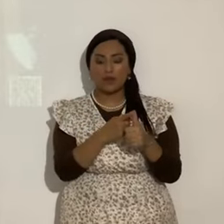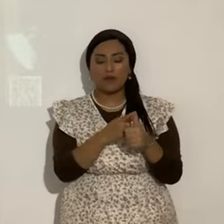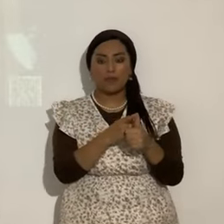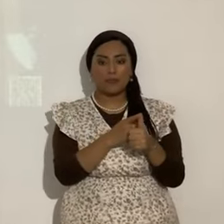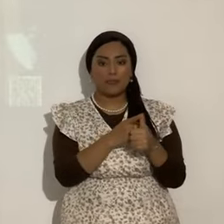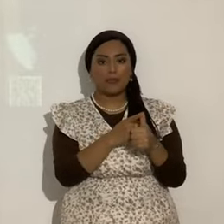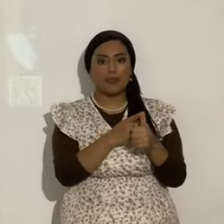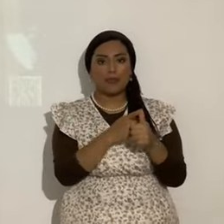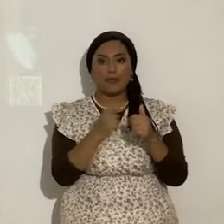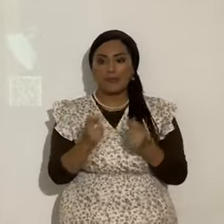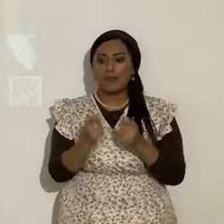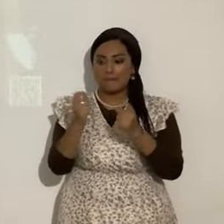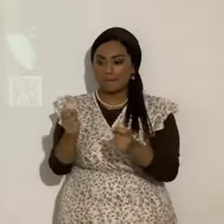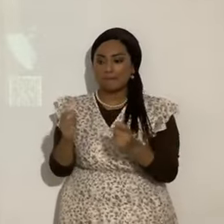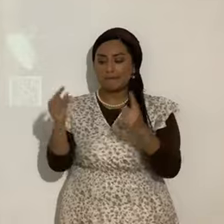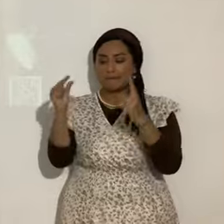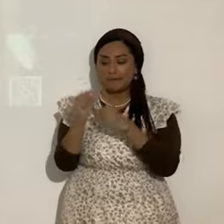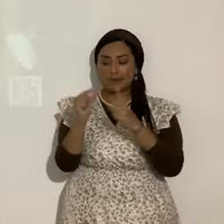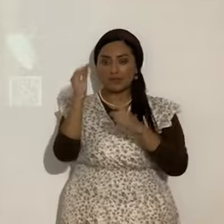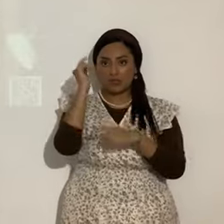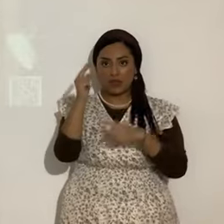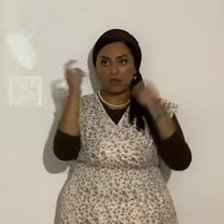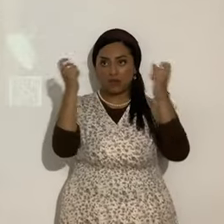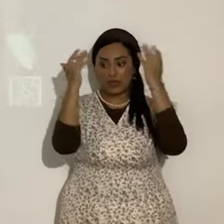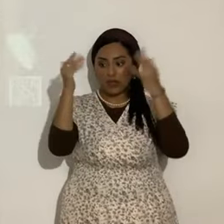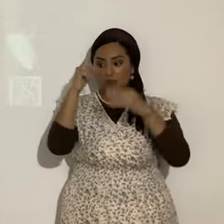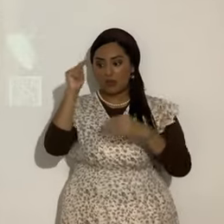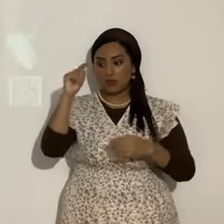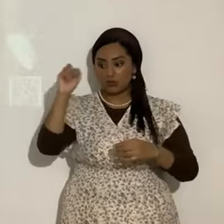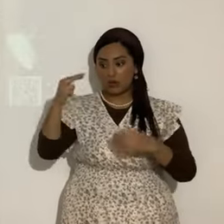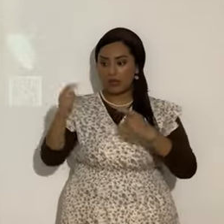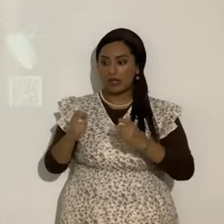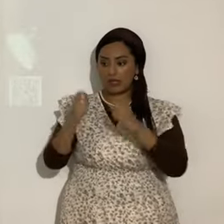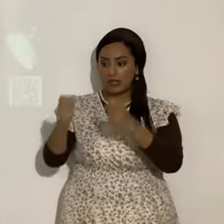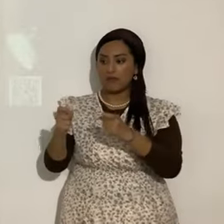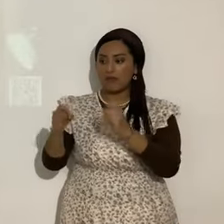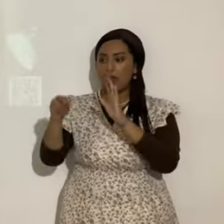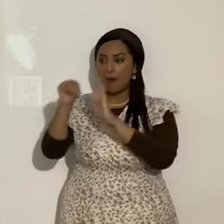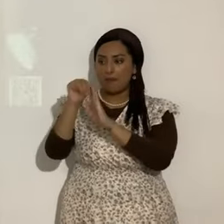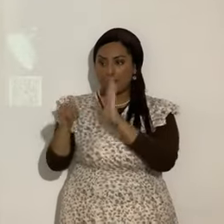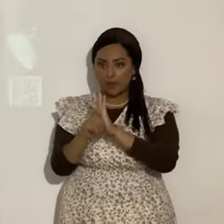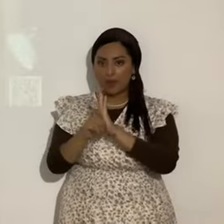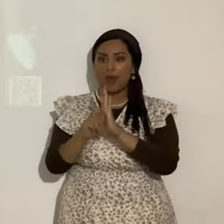confiada la palabra de Yahweh, aleluya, porque la Torah fue entregada a Moisés, al pueblo de Israel.